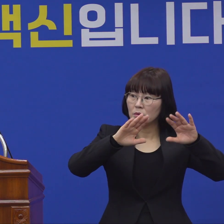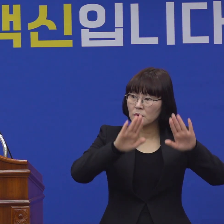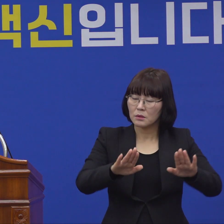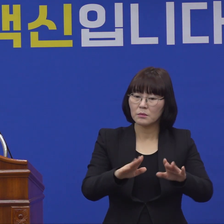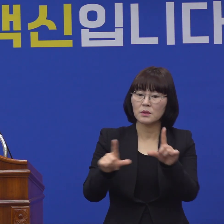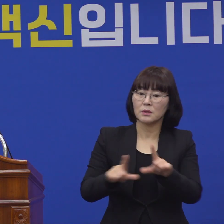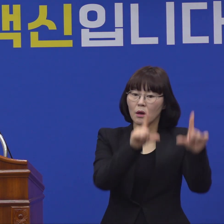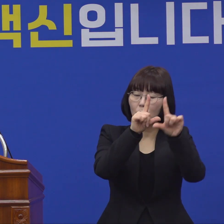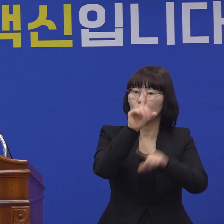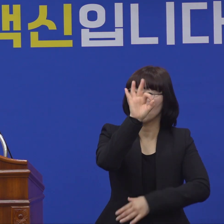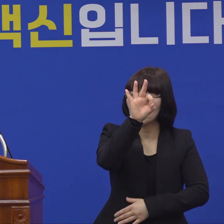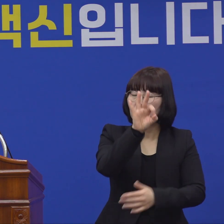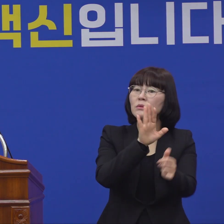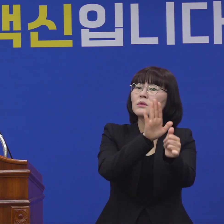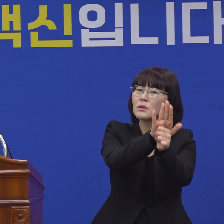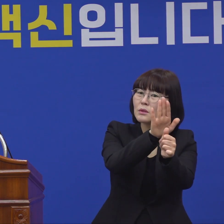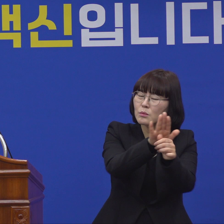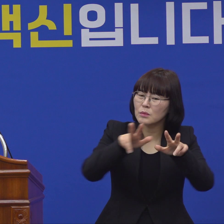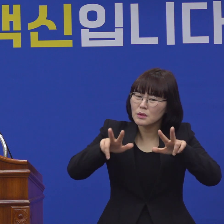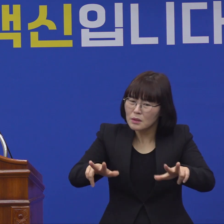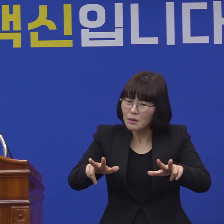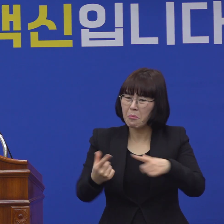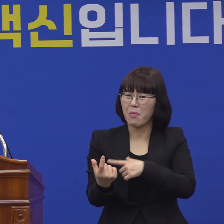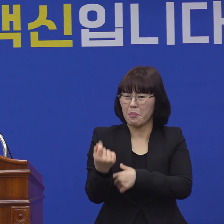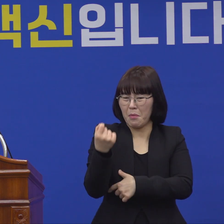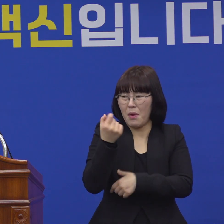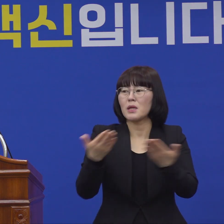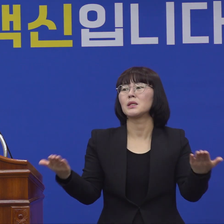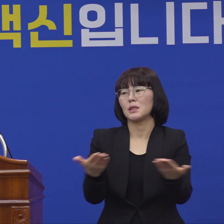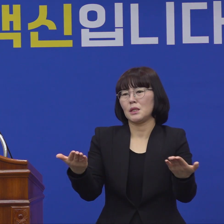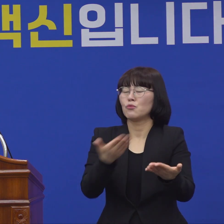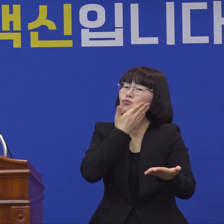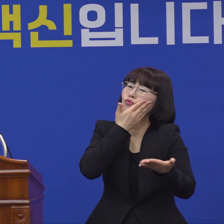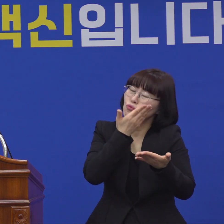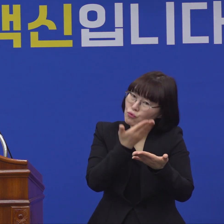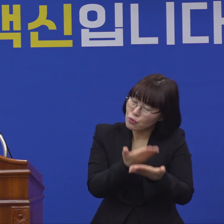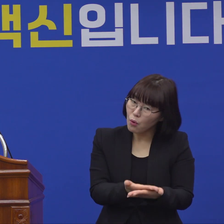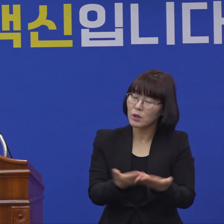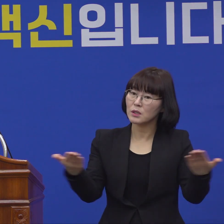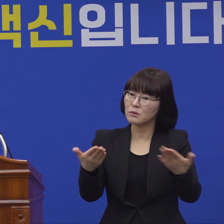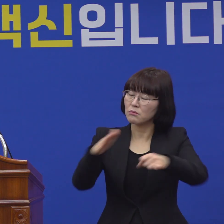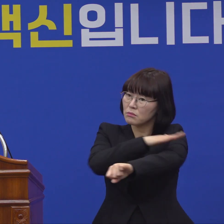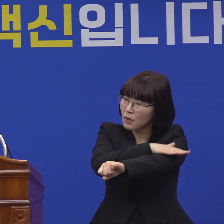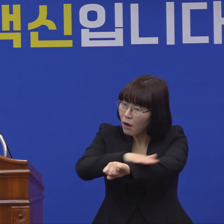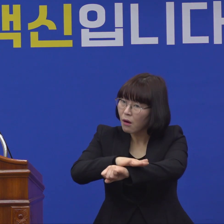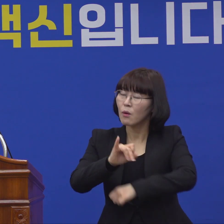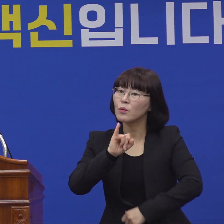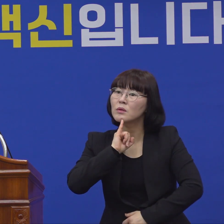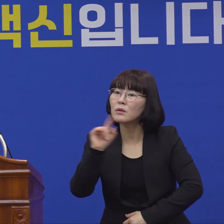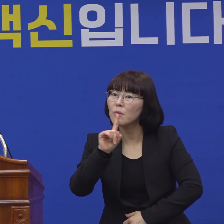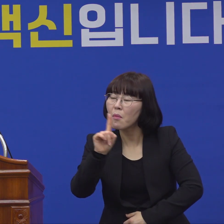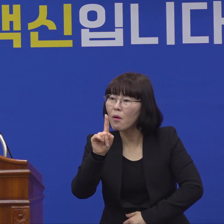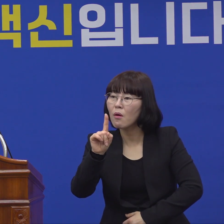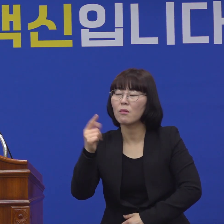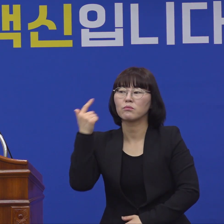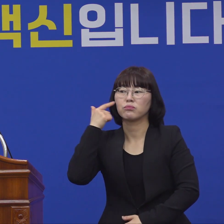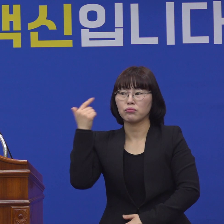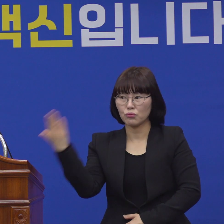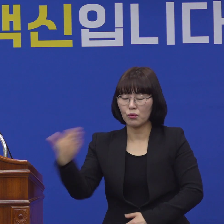그리고 생계자금 지급해야 되는 중요한 시기에 행여날 행정공백이 있지 않을까 하는 무려의 목소리도 있습니다. 그래서